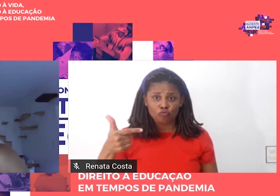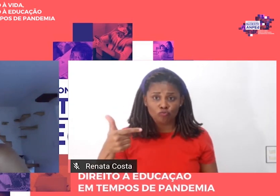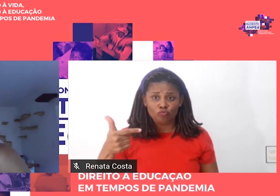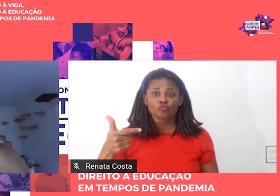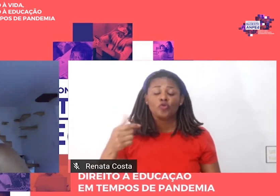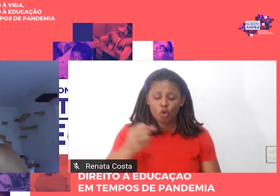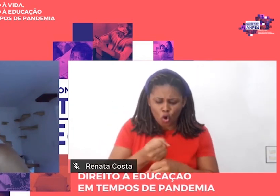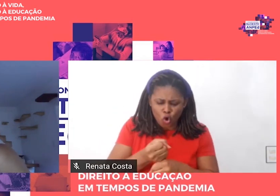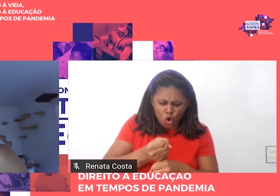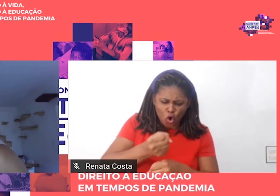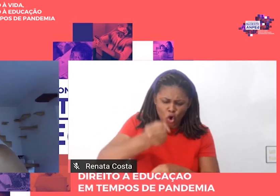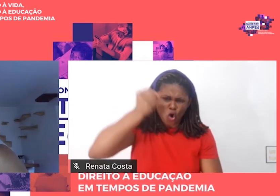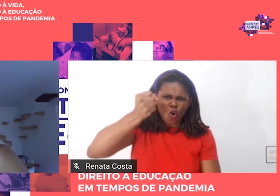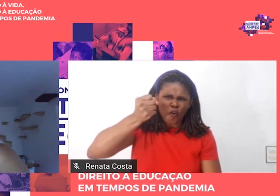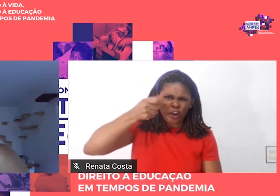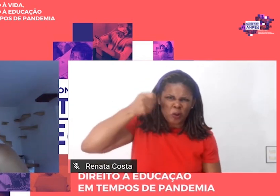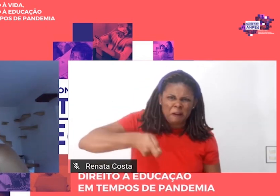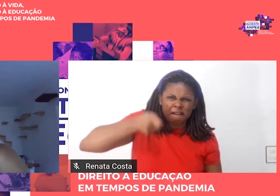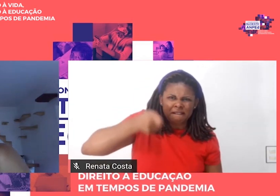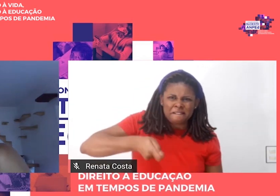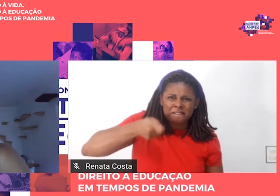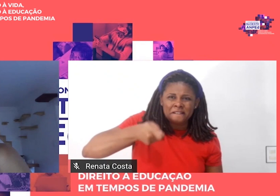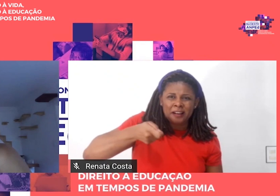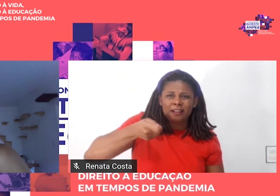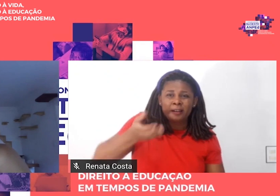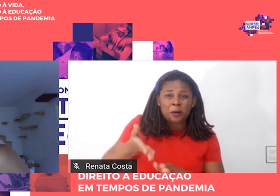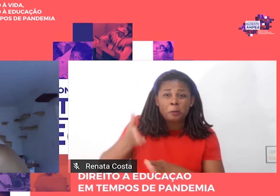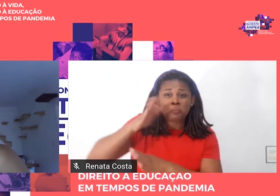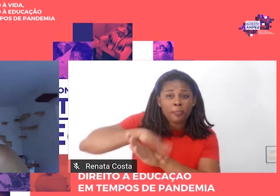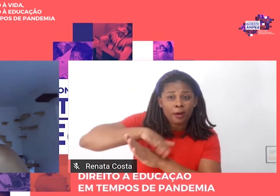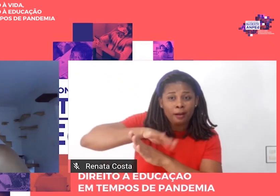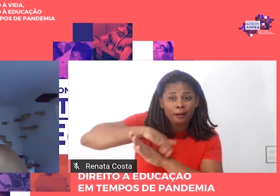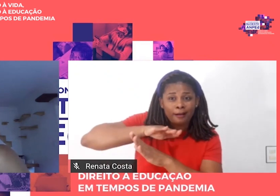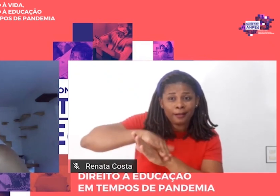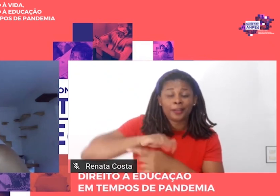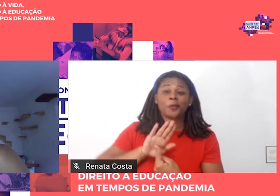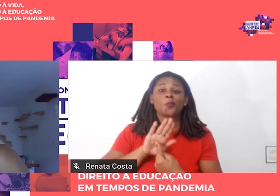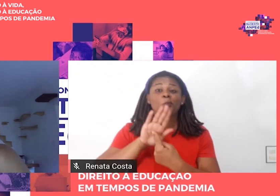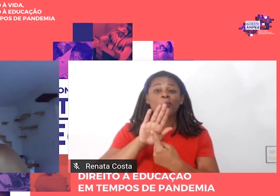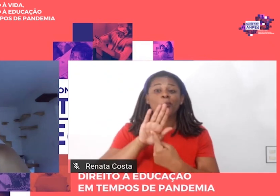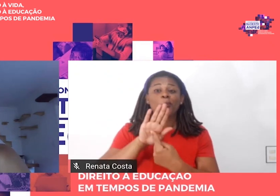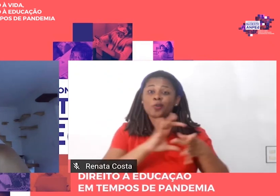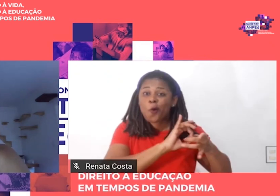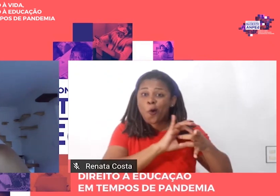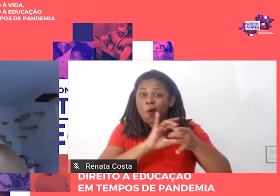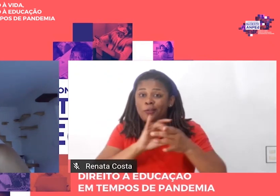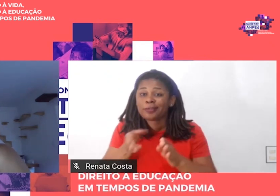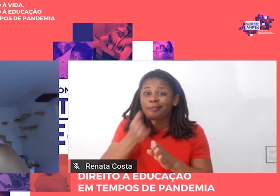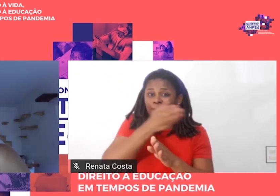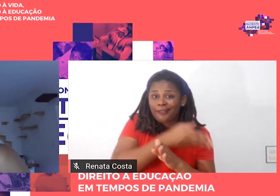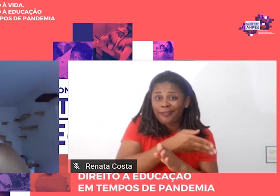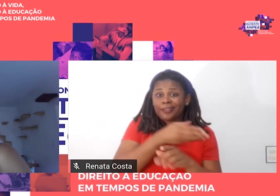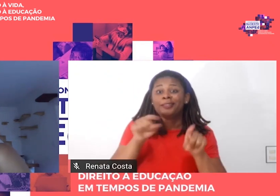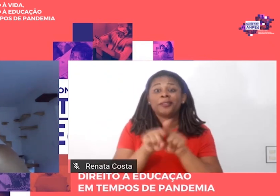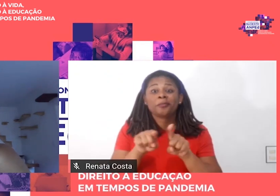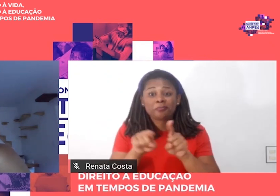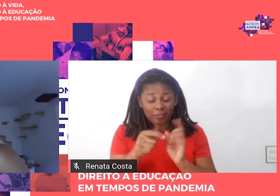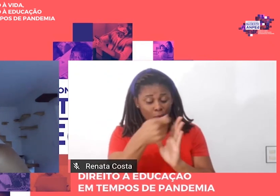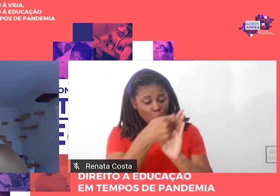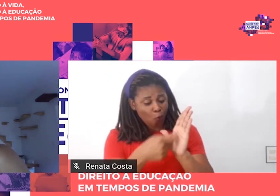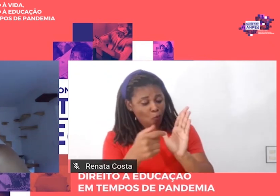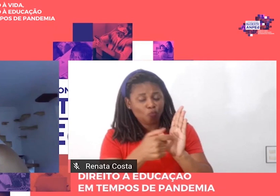discussões do capítulo anterior e agora o autor se dedica a apresentar o que ele chama em vários momentos de